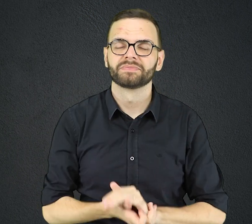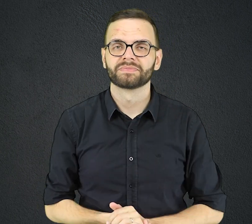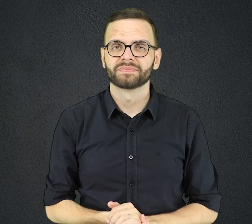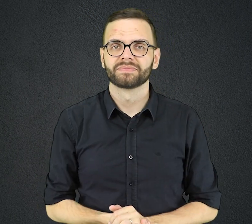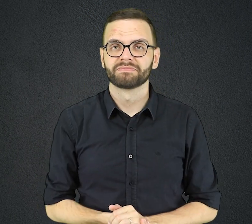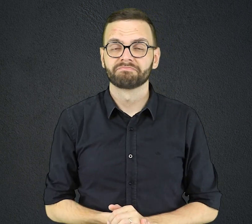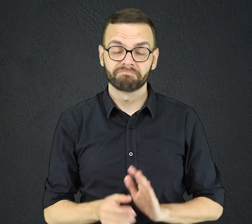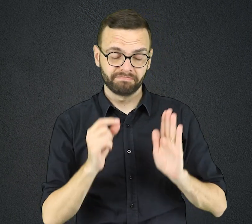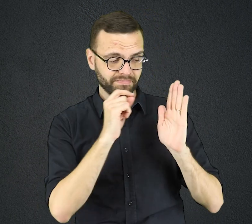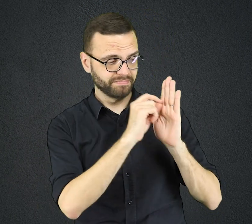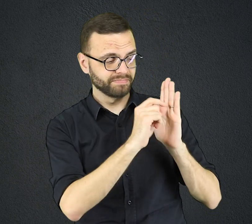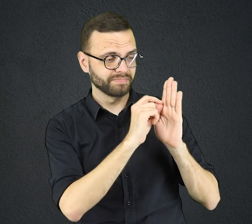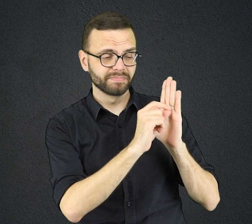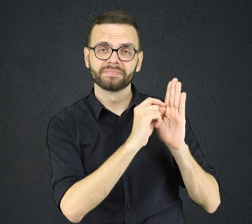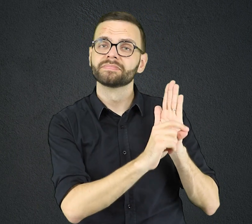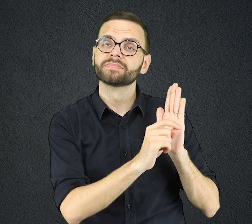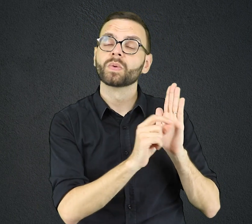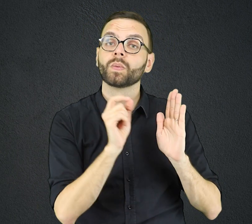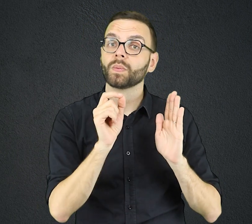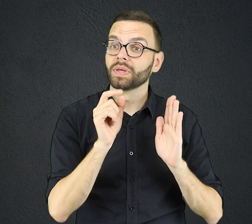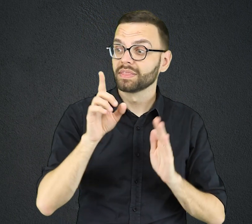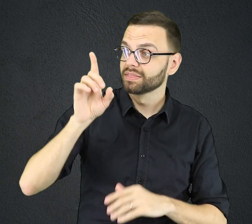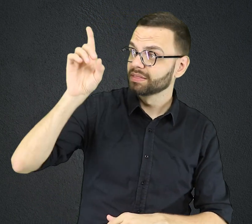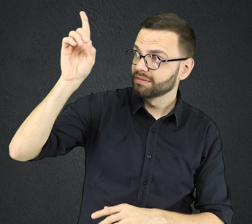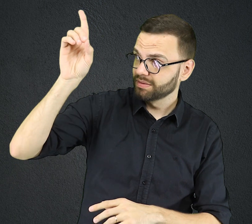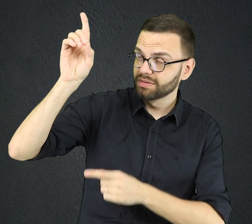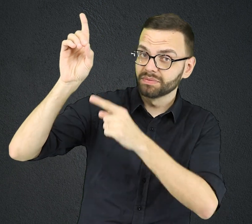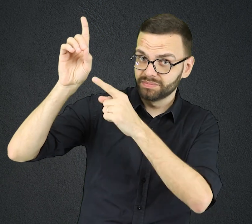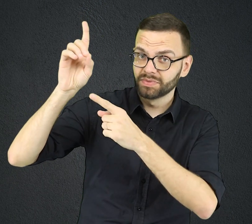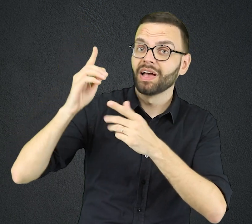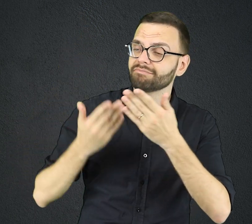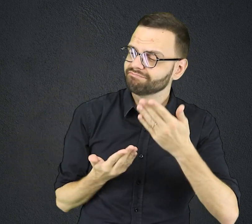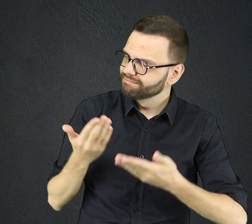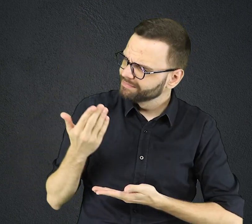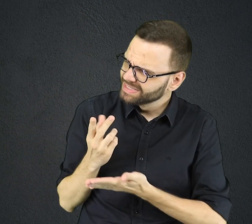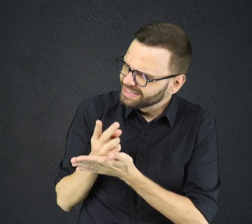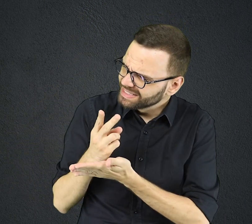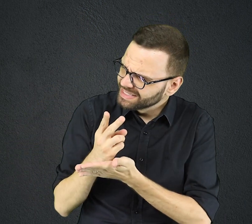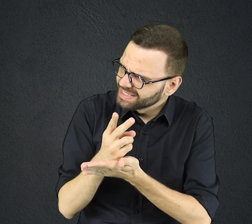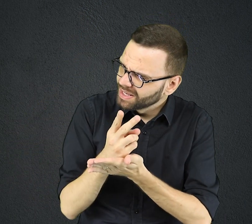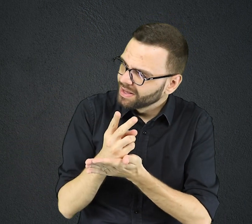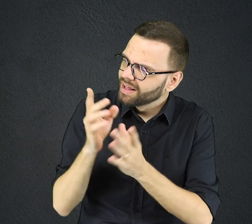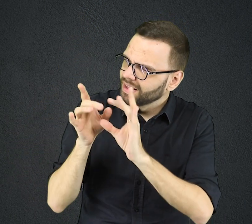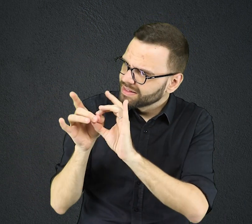VERSÍCULO CHAVE QUE O SEU DEUS A QUEM VOCÊ SERVE CONTINUAMENTE O LIVRE DANIEL